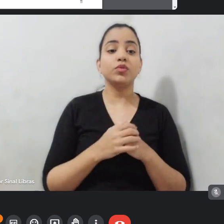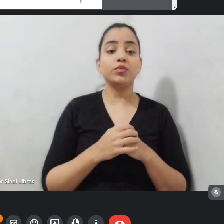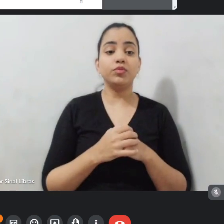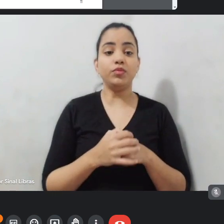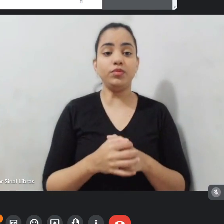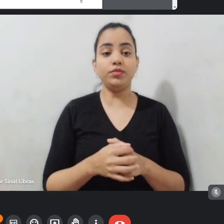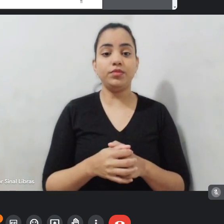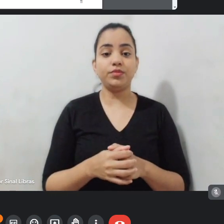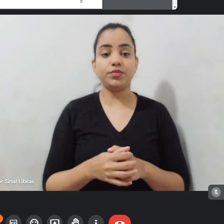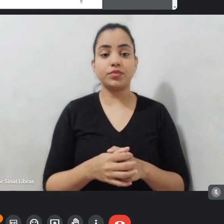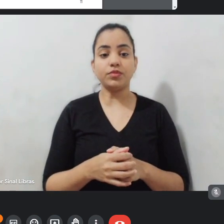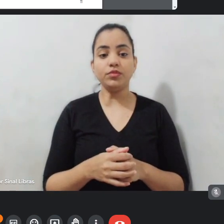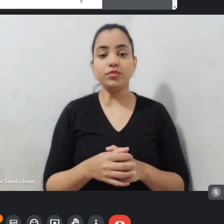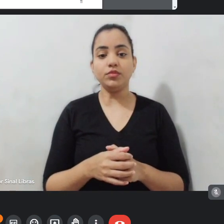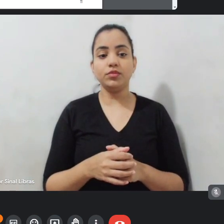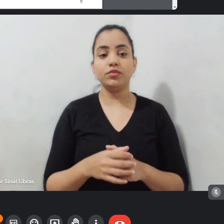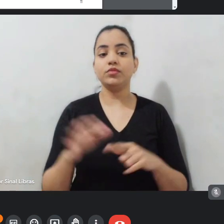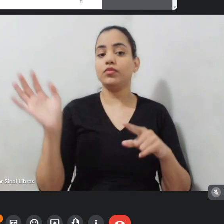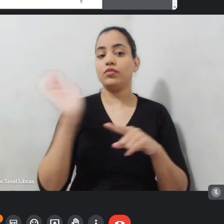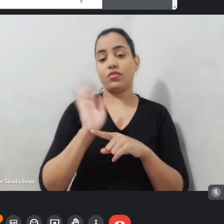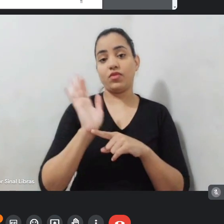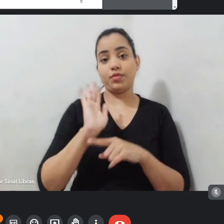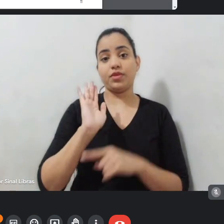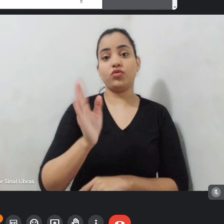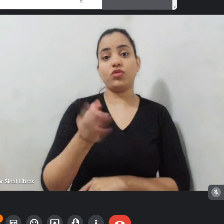que é para filmes já existentes,